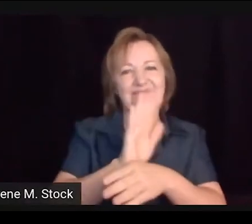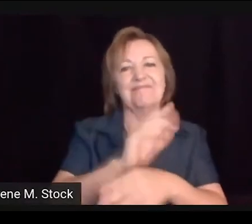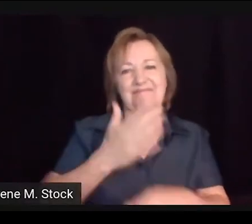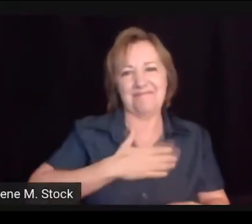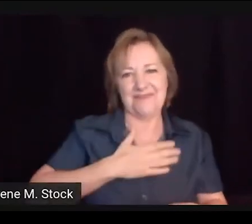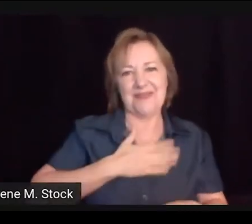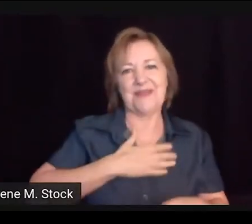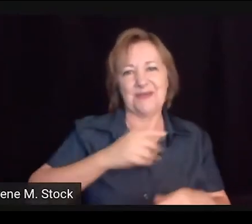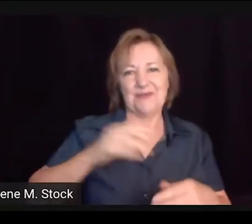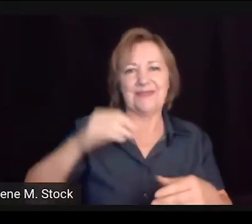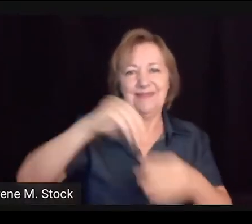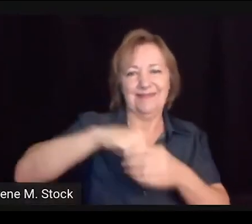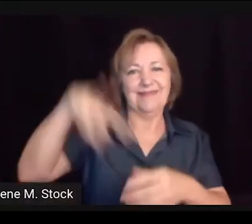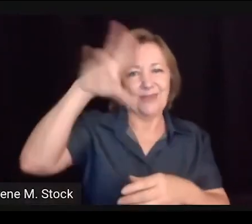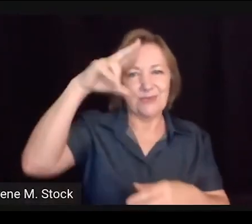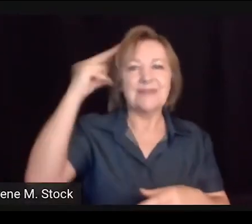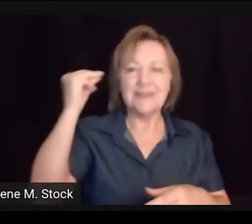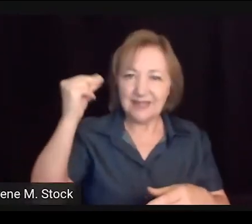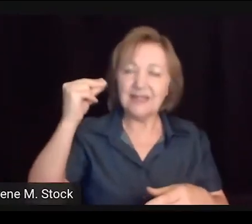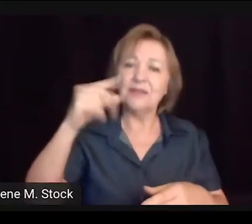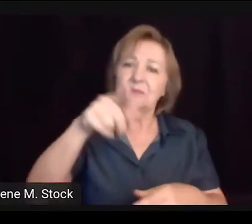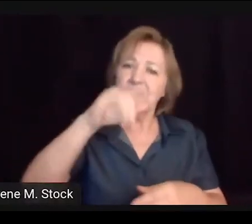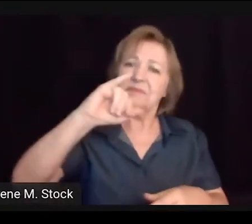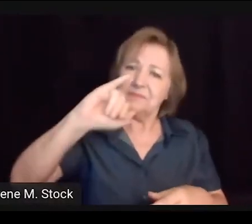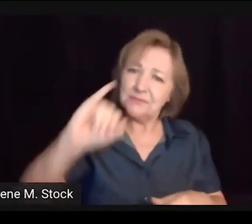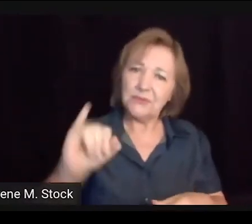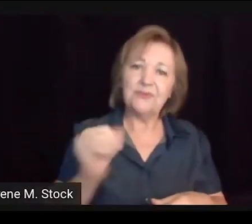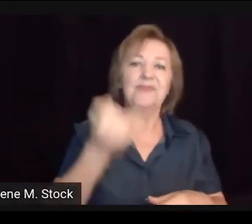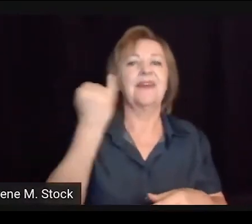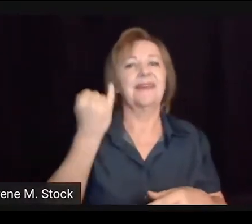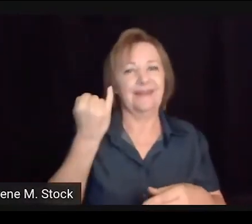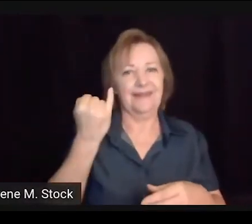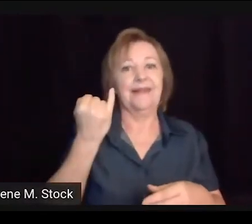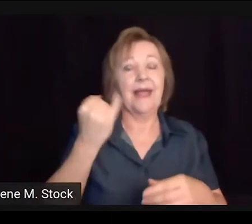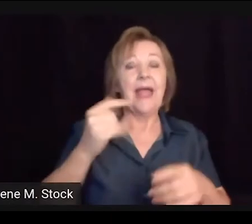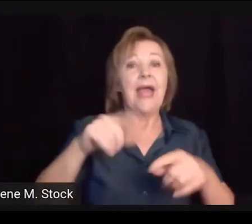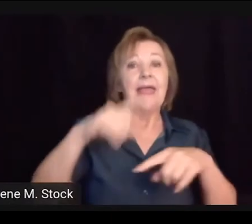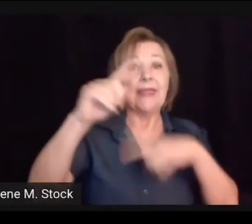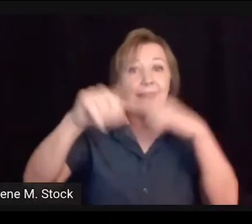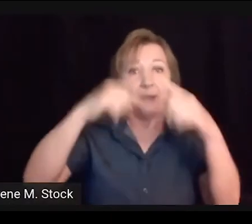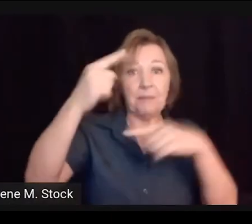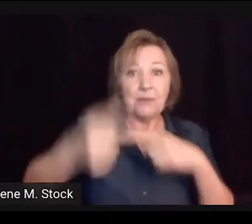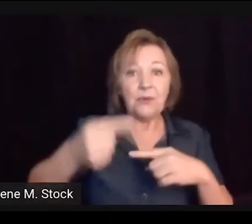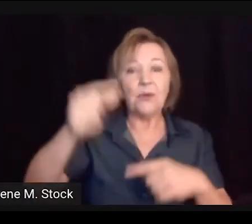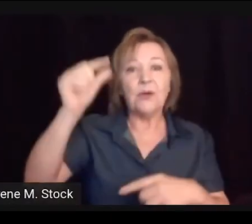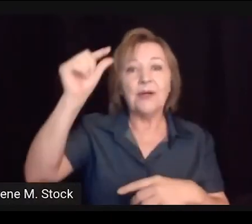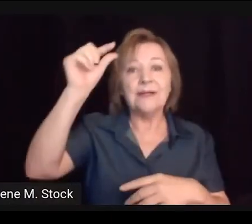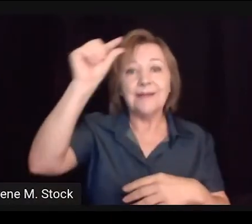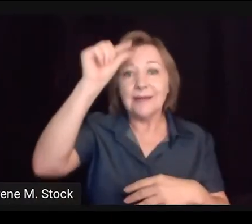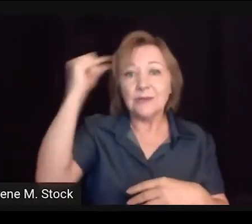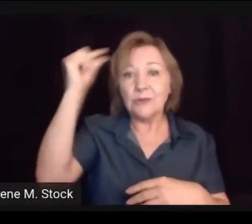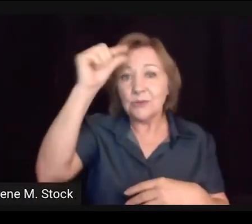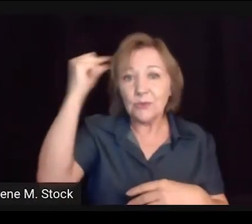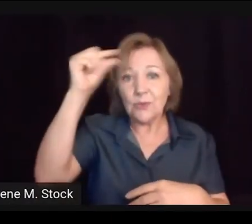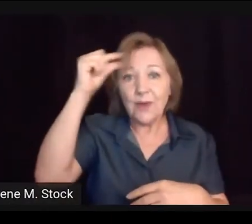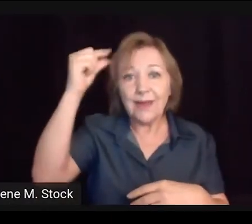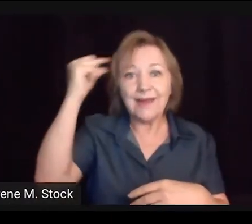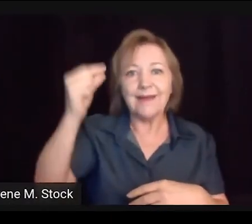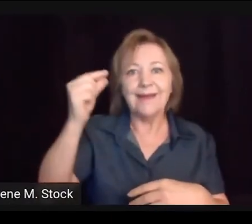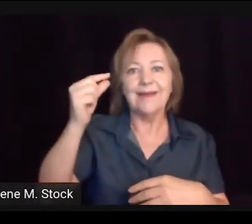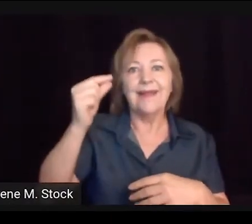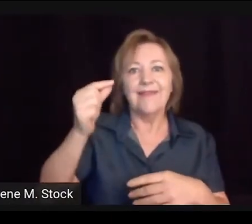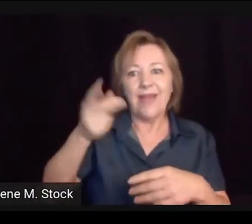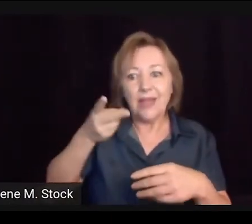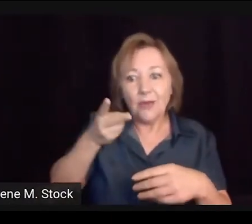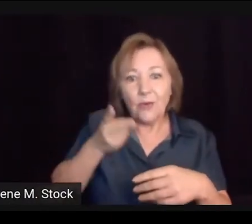no e-book ali, alguns, né, alguns vídeos eu coloquei. Para que vocês possam aproveitar esse material.